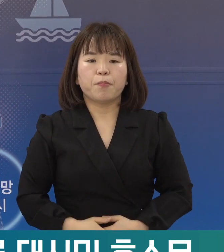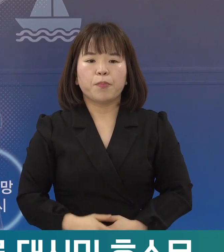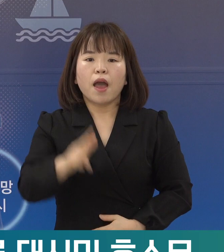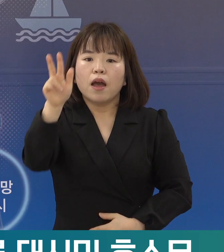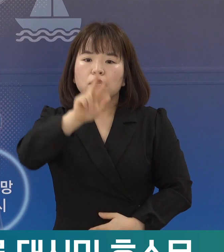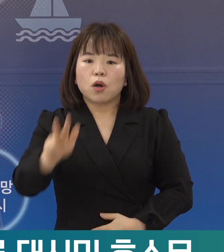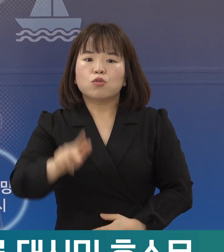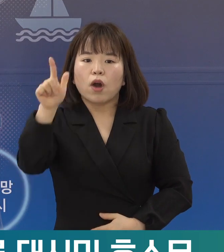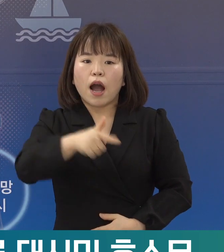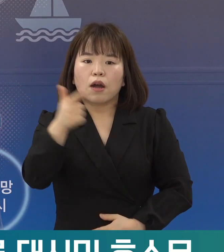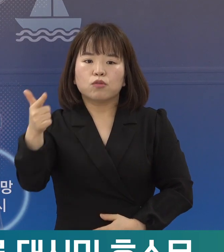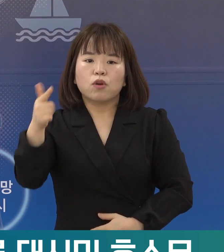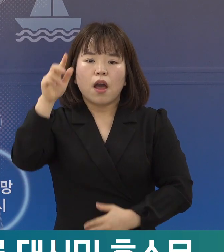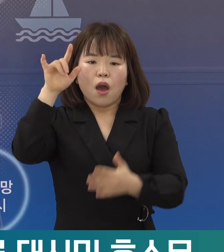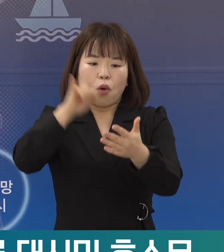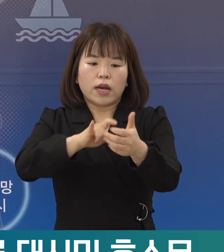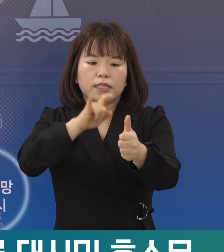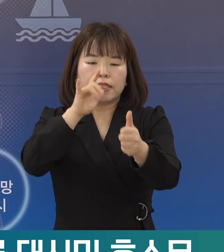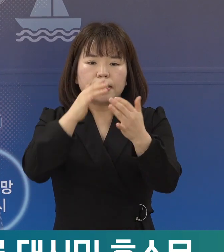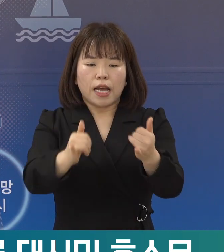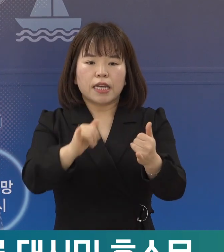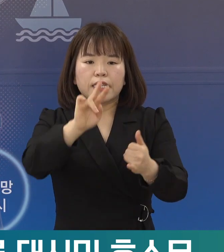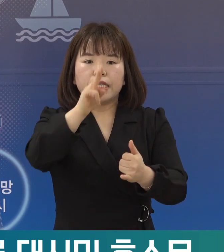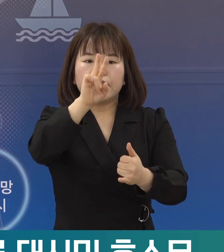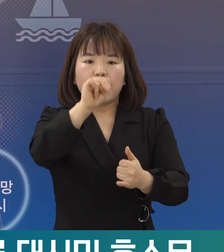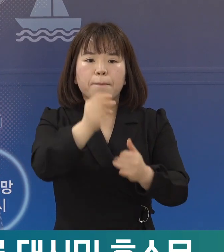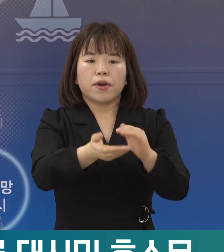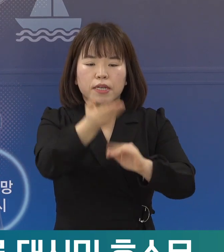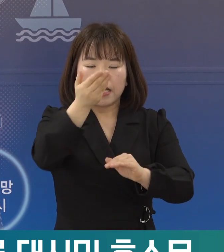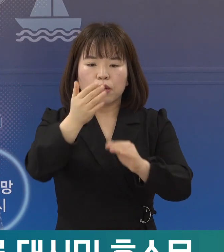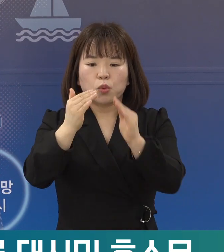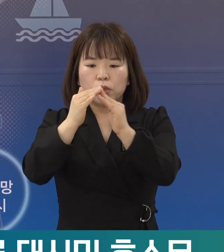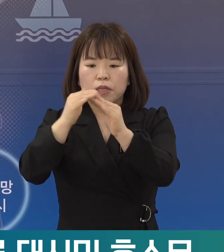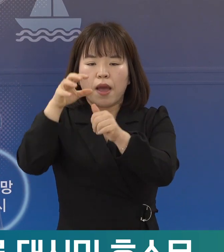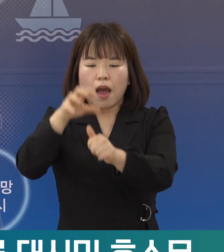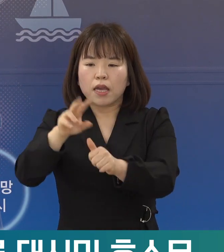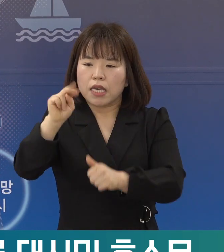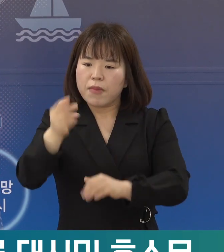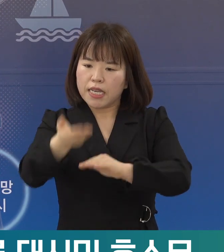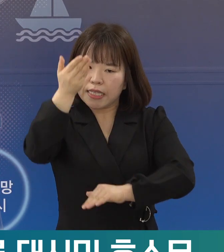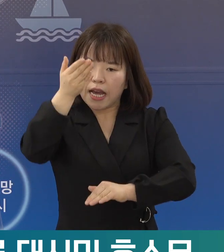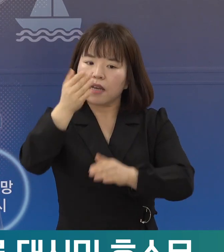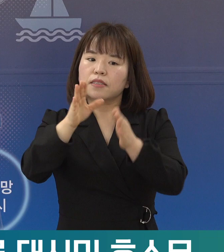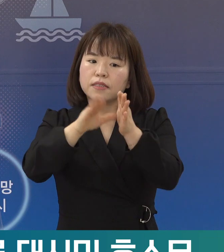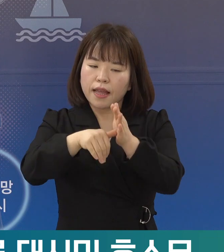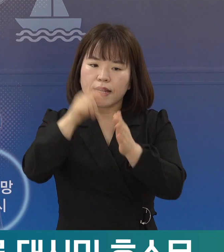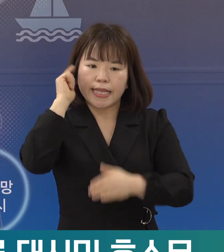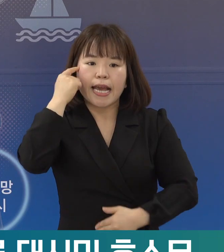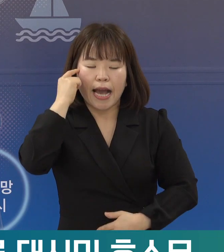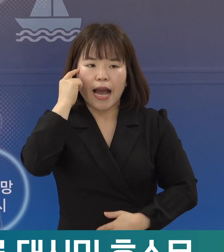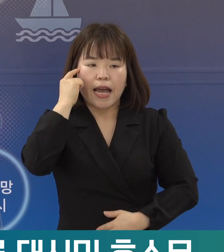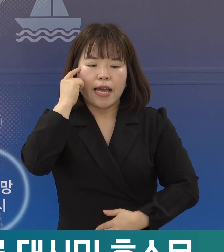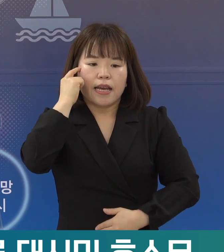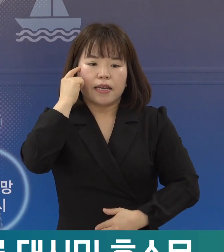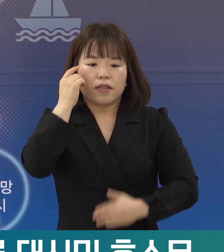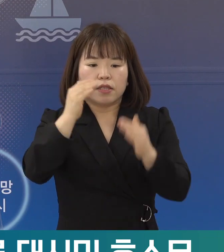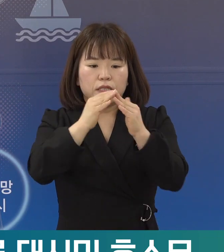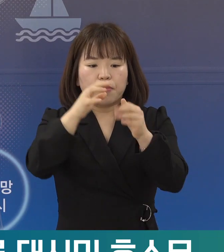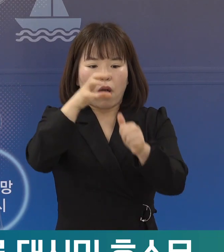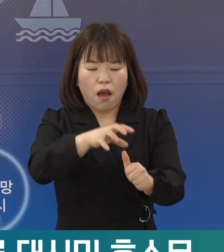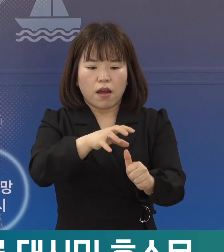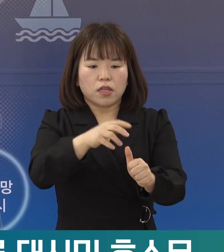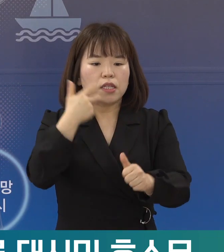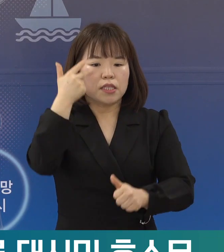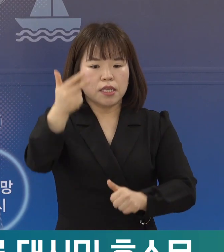전국 하루 확진자 2만 명, 자가격리자 2만 명이 발생한다고 가정할 경우 격리기간 7일을 적용하면